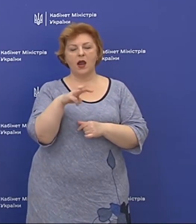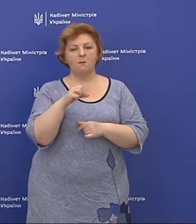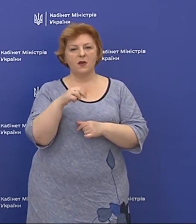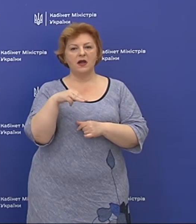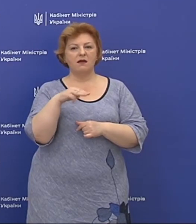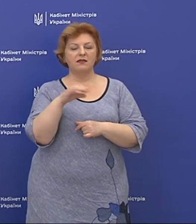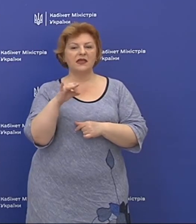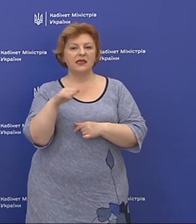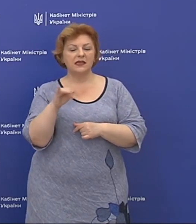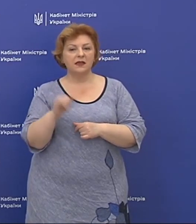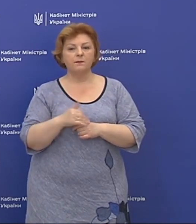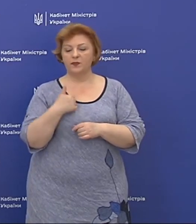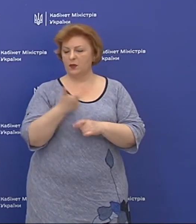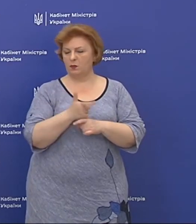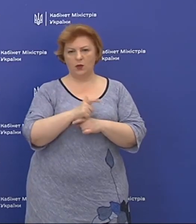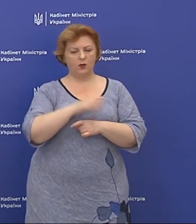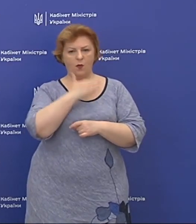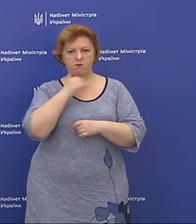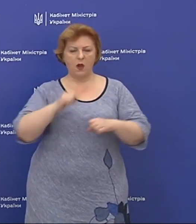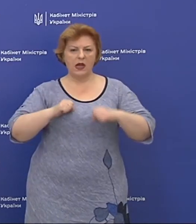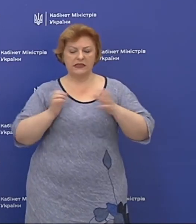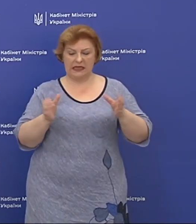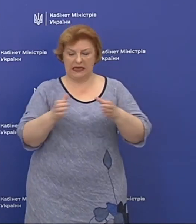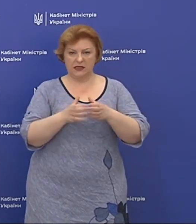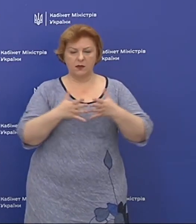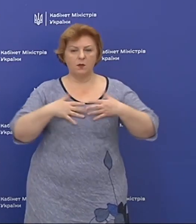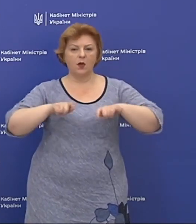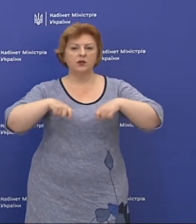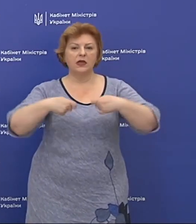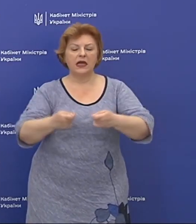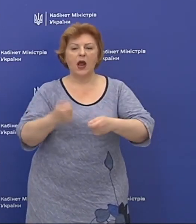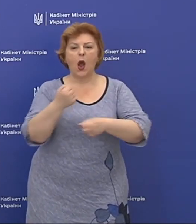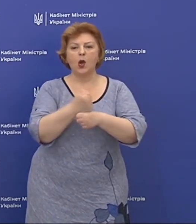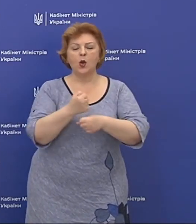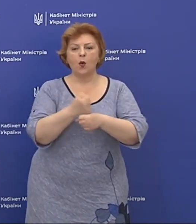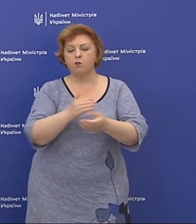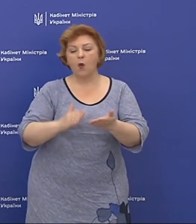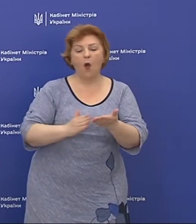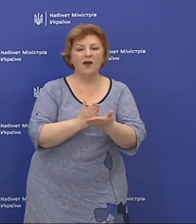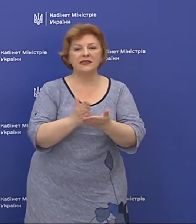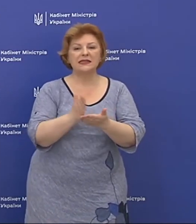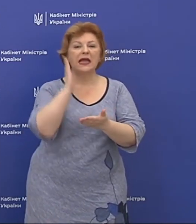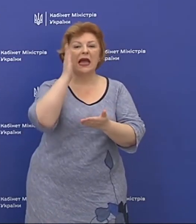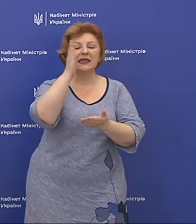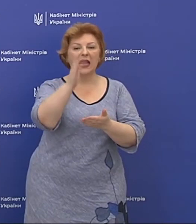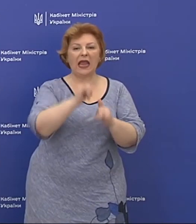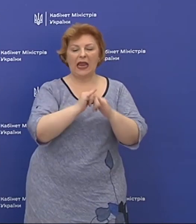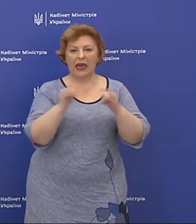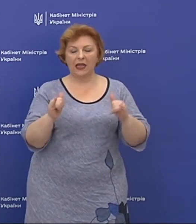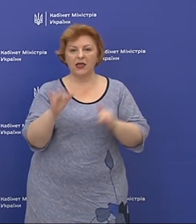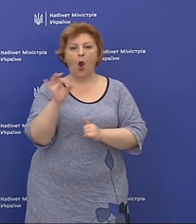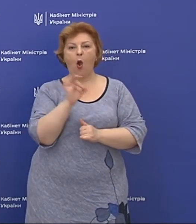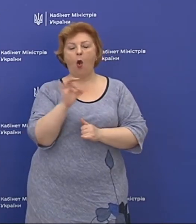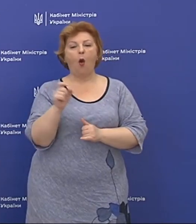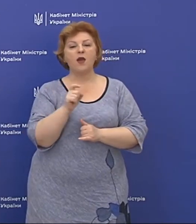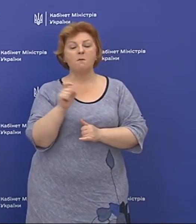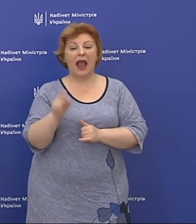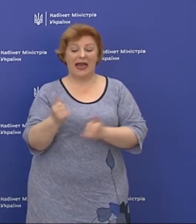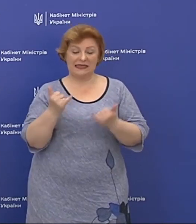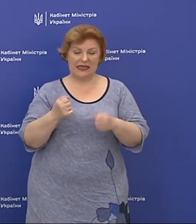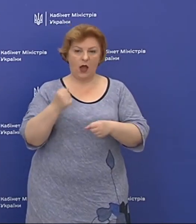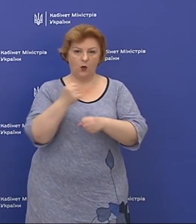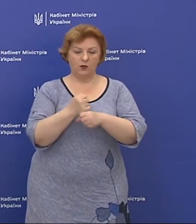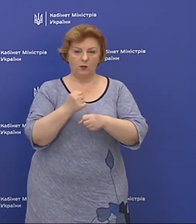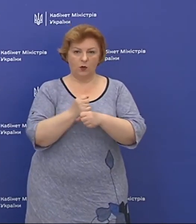І ми дуже багато зусиль з командою приклали до розробки стратегії Охмаддиту. Зараз вона опрацьовується в